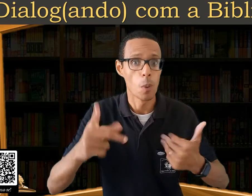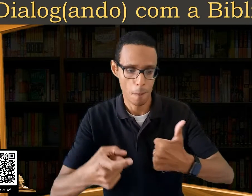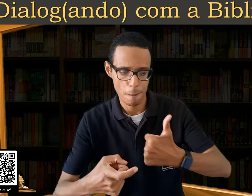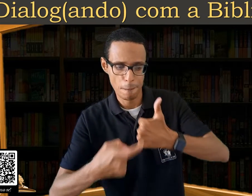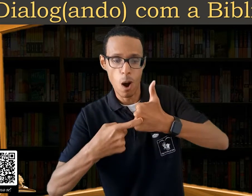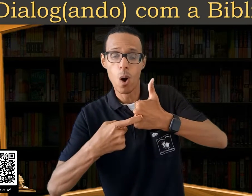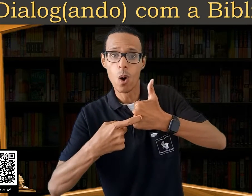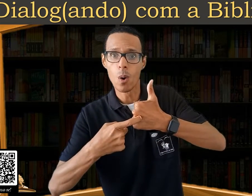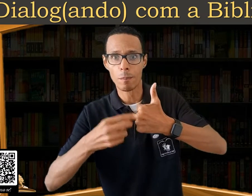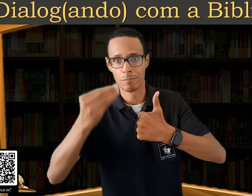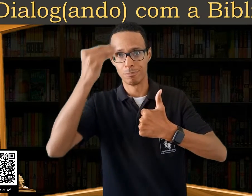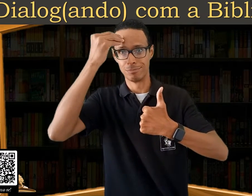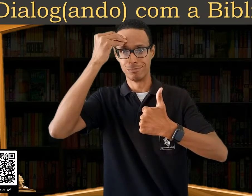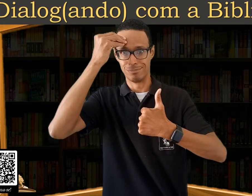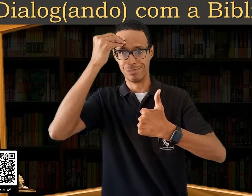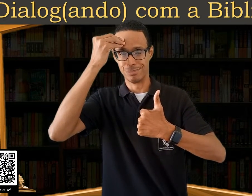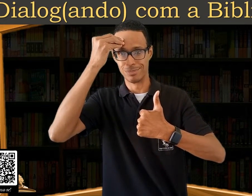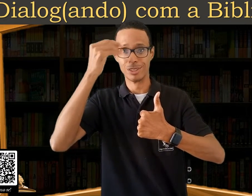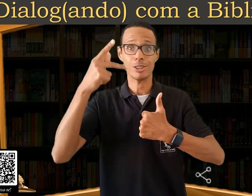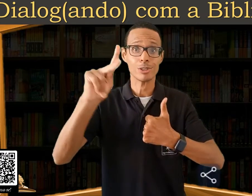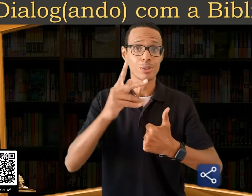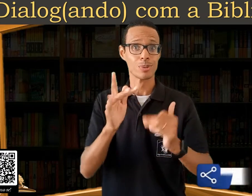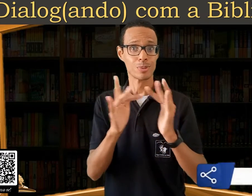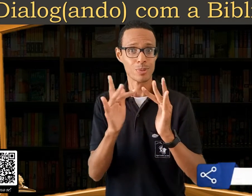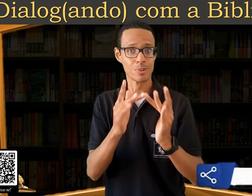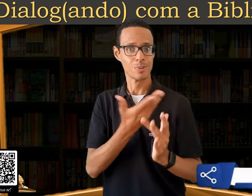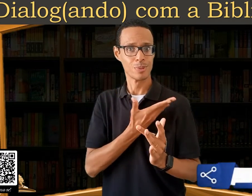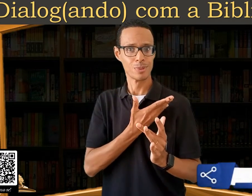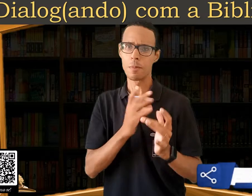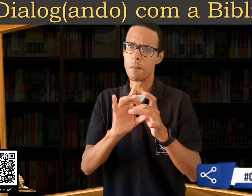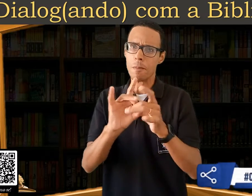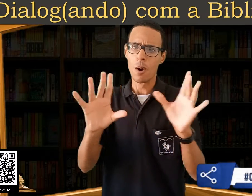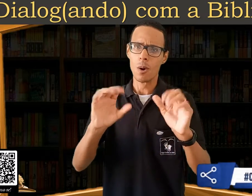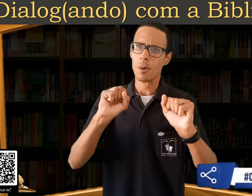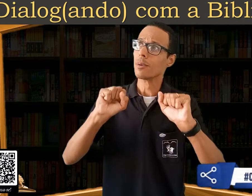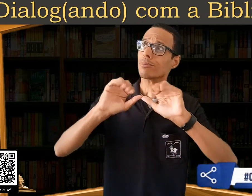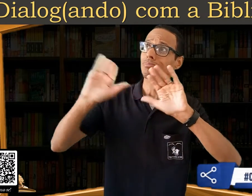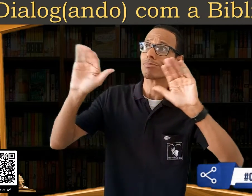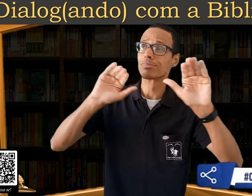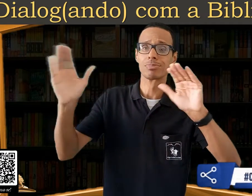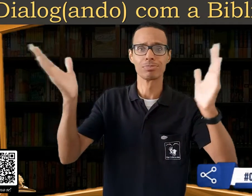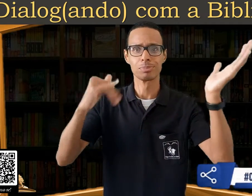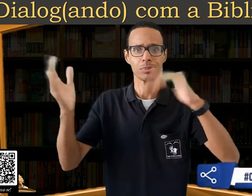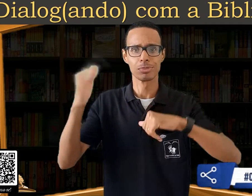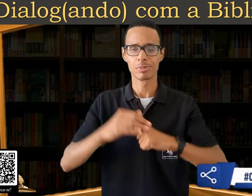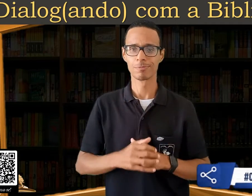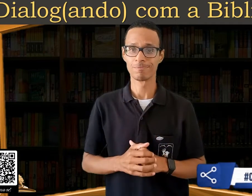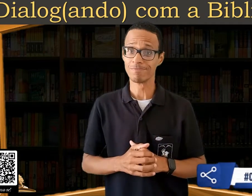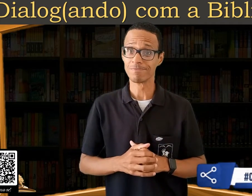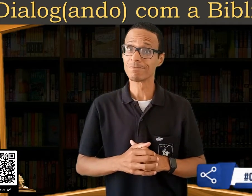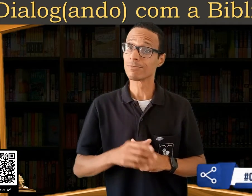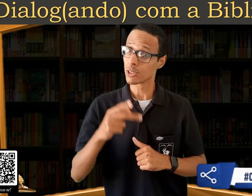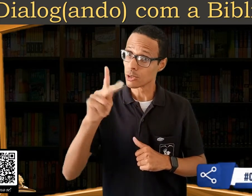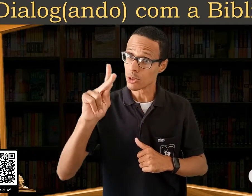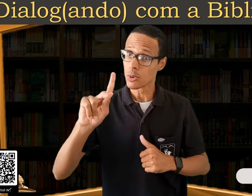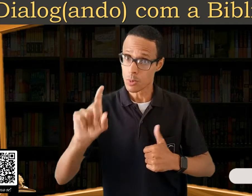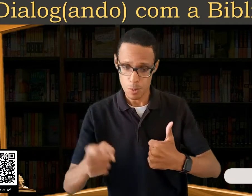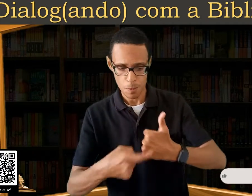defina o lembrete aqui no vídeo e compartilhe com seus contatos. Lembre-se de já deixar o seu like e